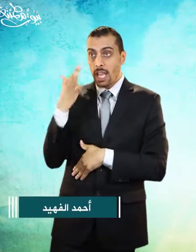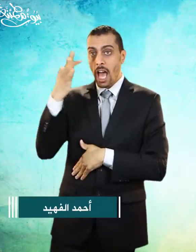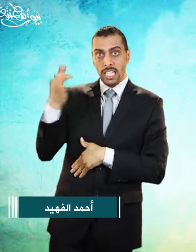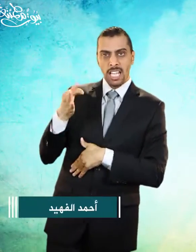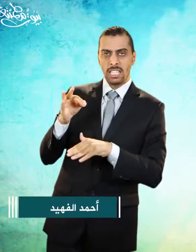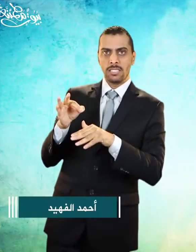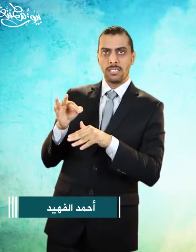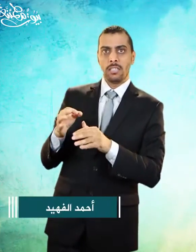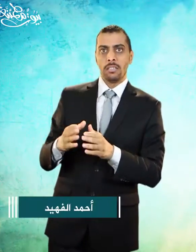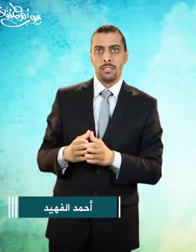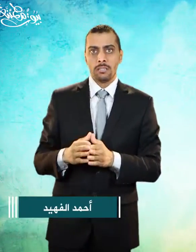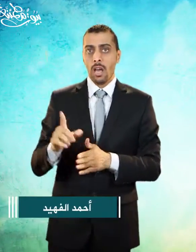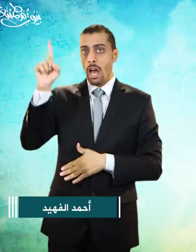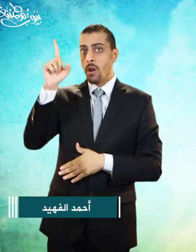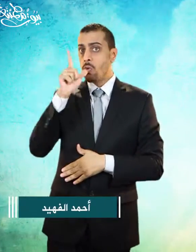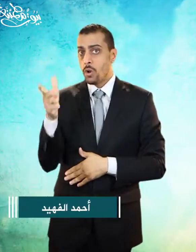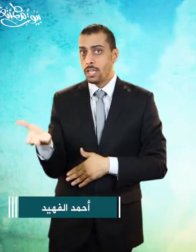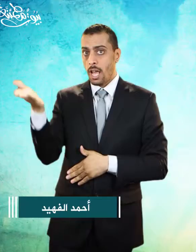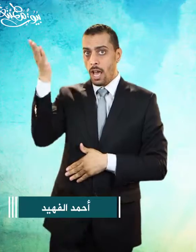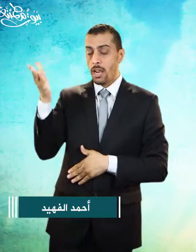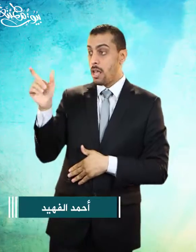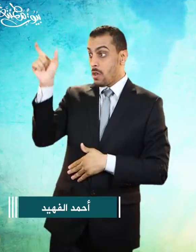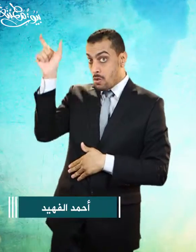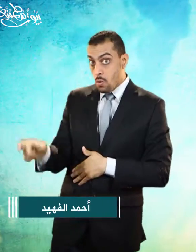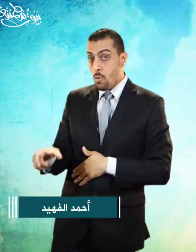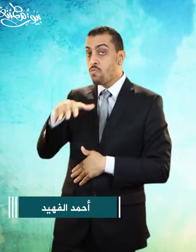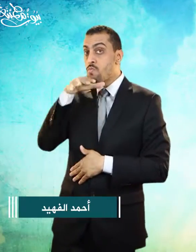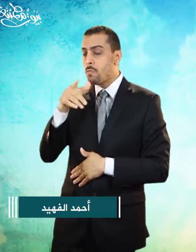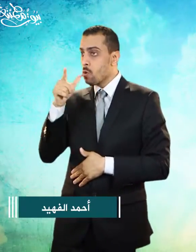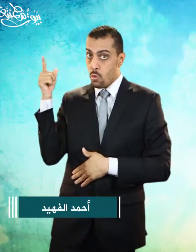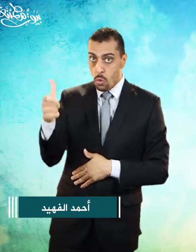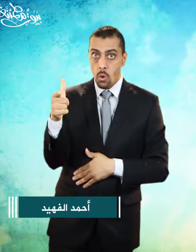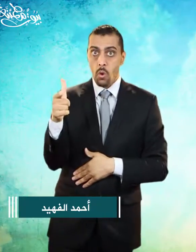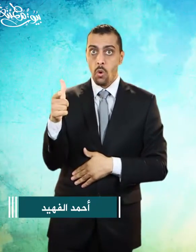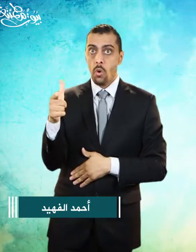فقال الله تعالى قل أعوذ برب الفلق